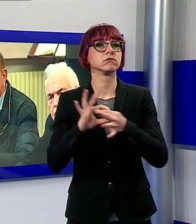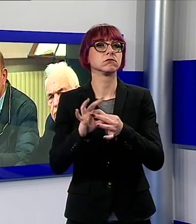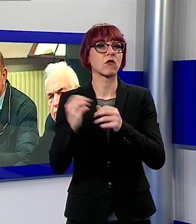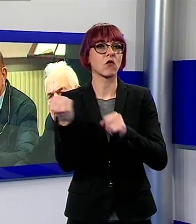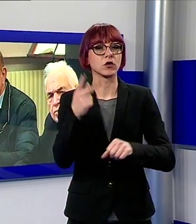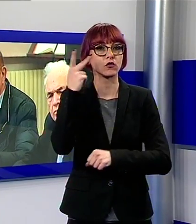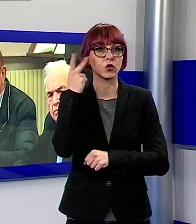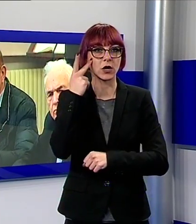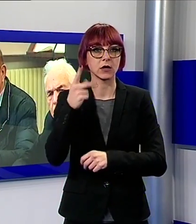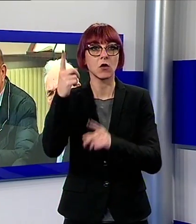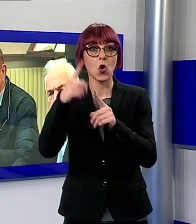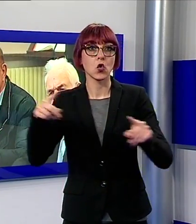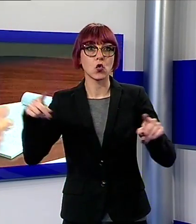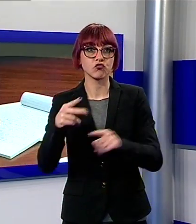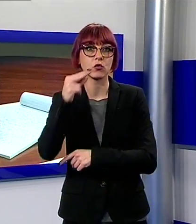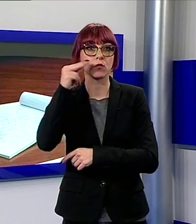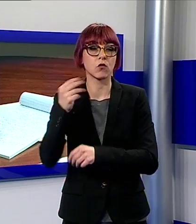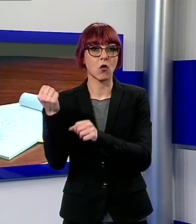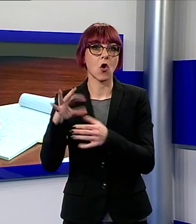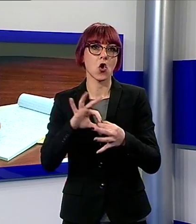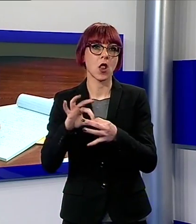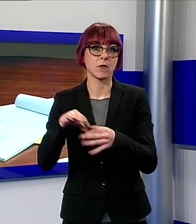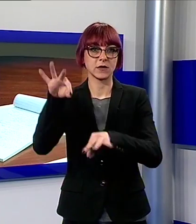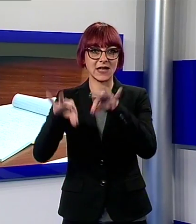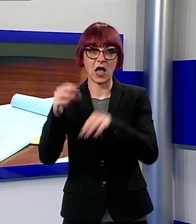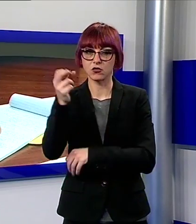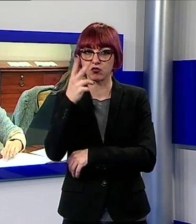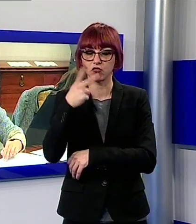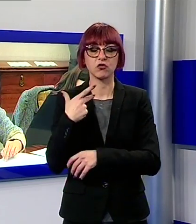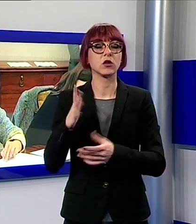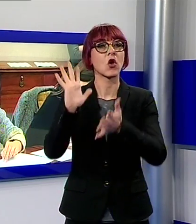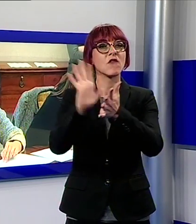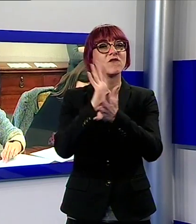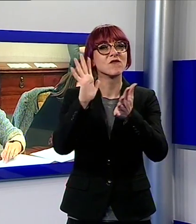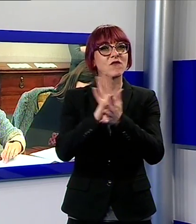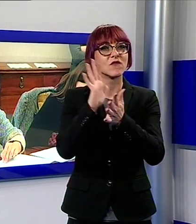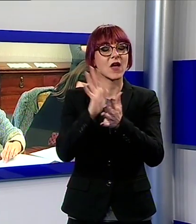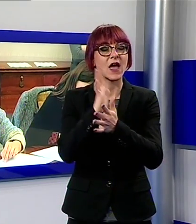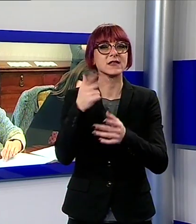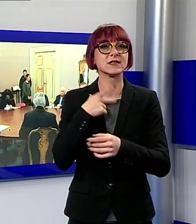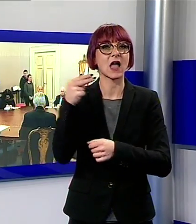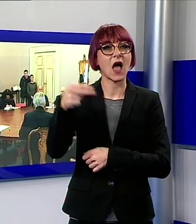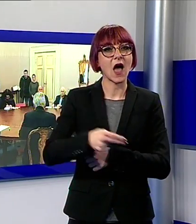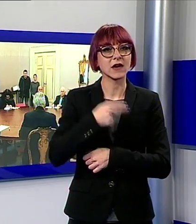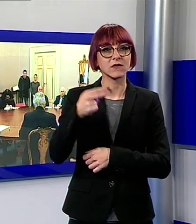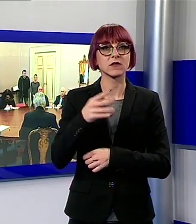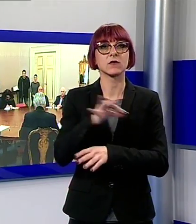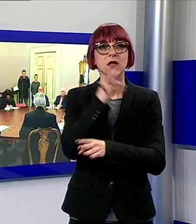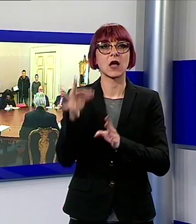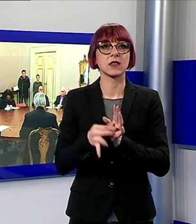concerto pucciniano in collaborazione con il Teatro del Giglio e la cerimonia celebrativa dell'anniversario che si svolgerà il 15 settembre